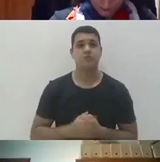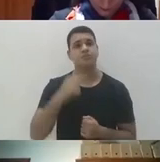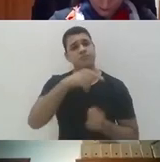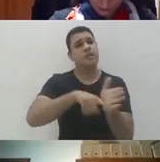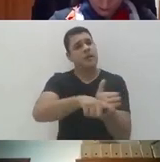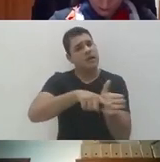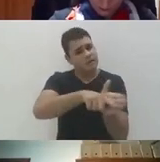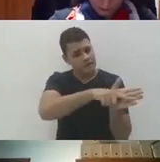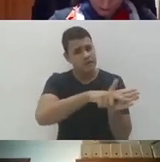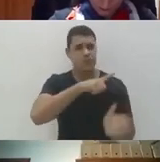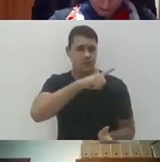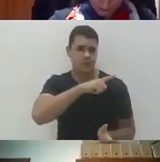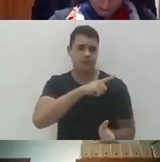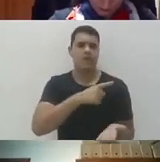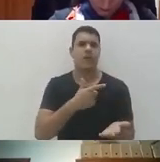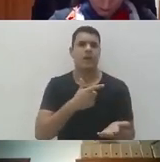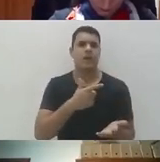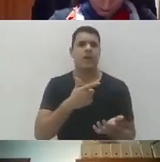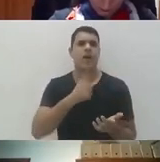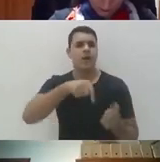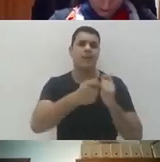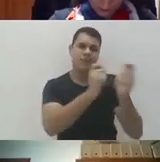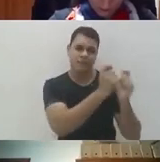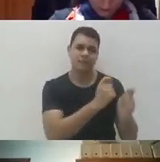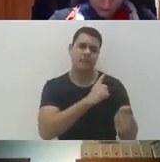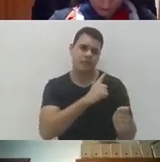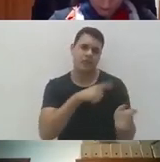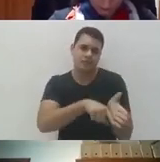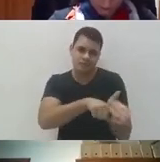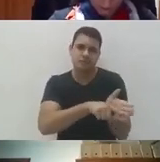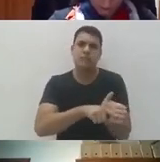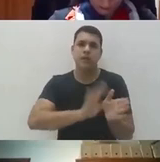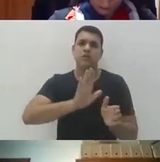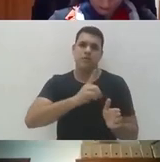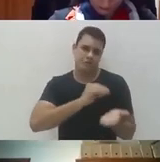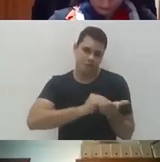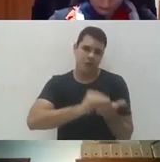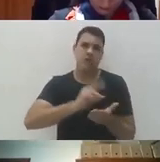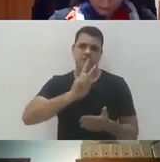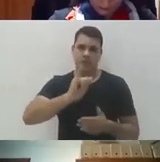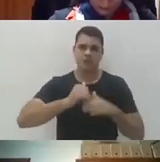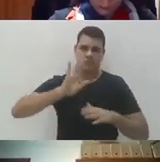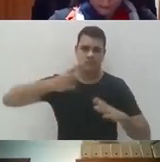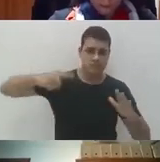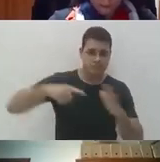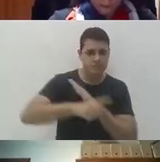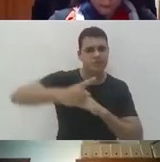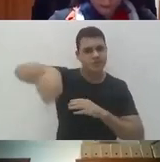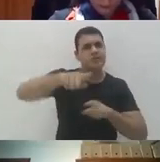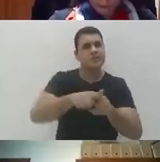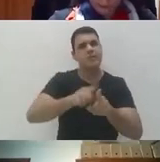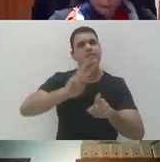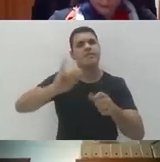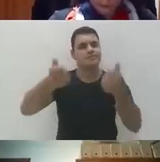uma pesquisa, esses são dados preliminares, eles ainda estão se aprofundando nos estudos, depois se a Isabela quiser falar, Isabela,